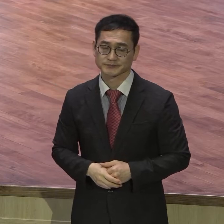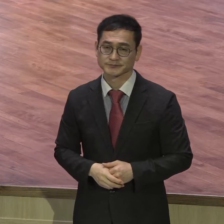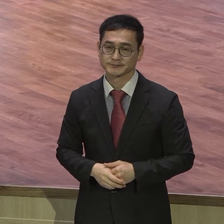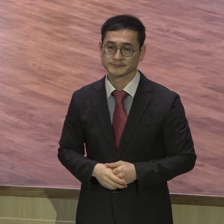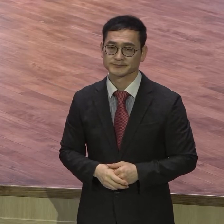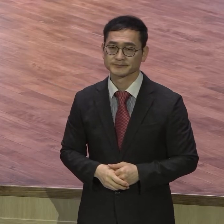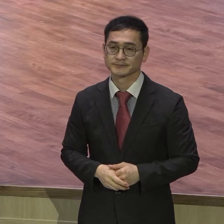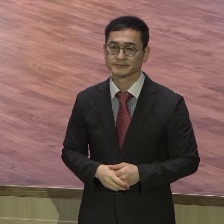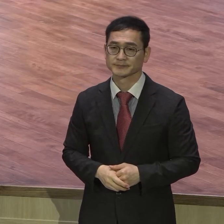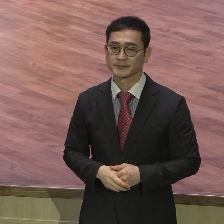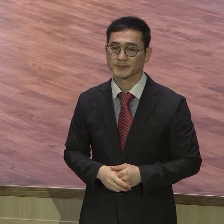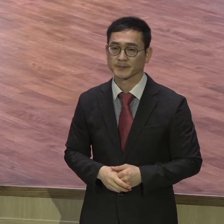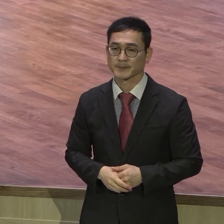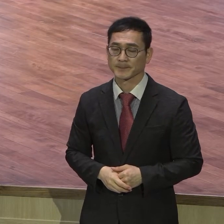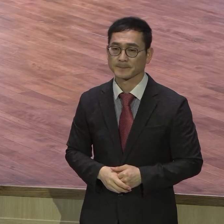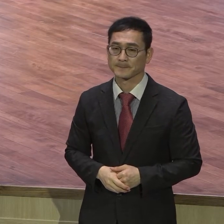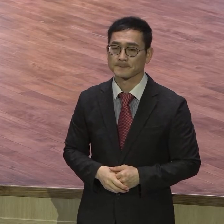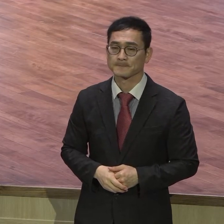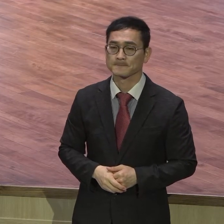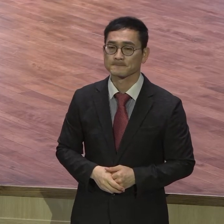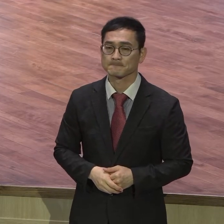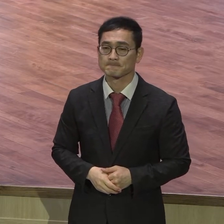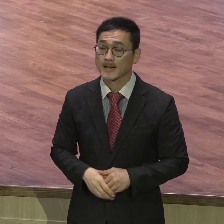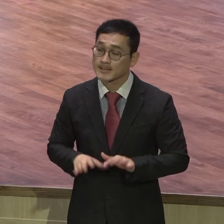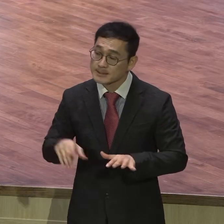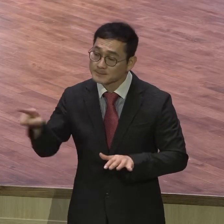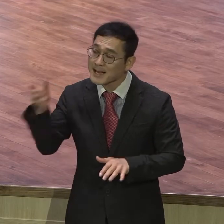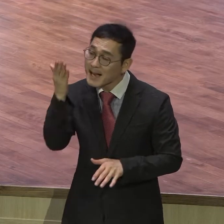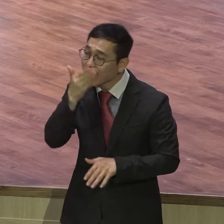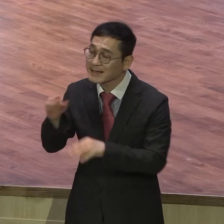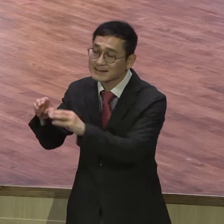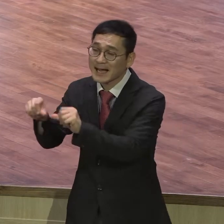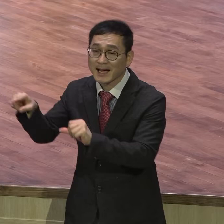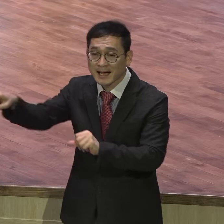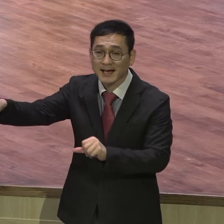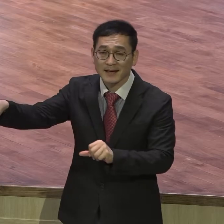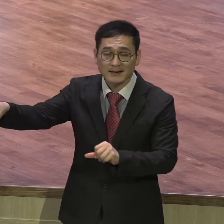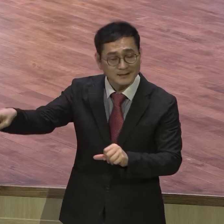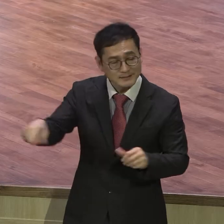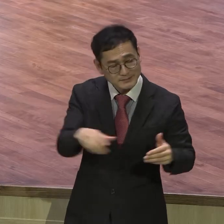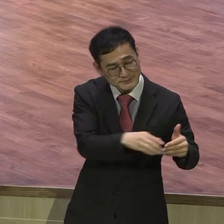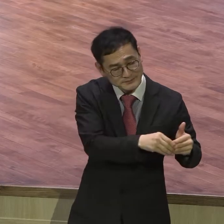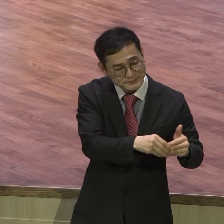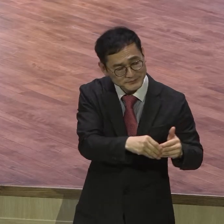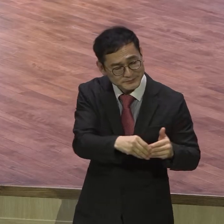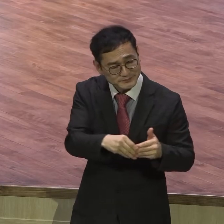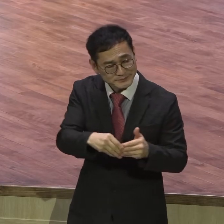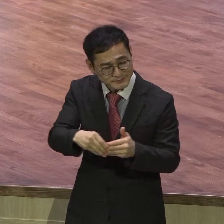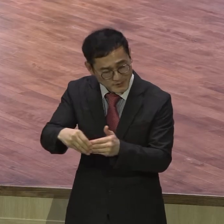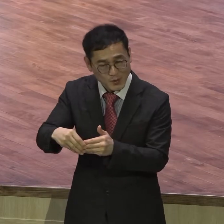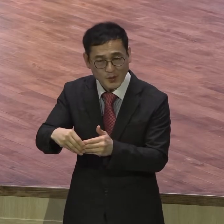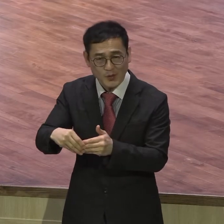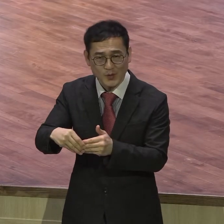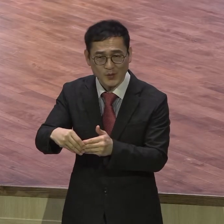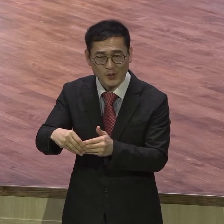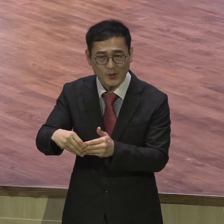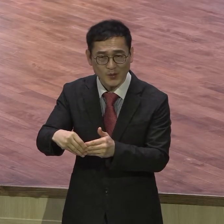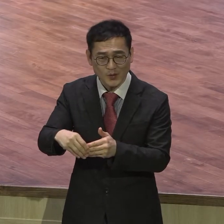이제는 약속의 땅으로 너희 눈앞에 들어가 있으니 이제 그 땅을 차지하라.